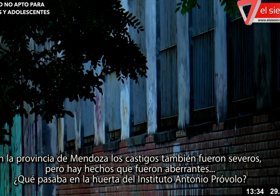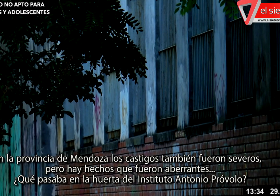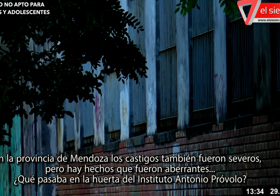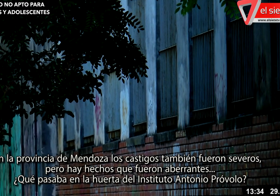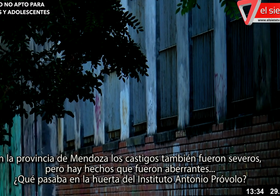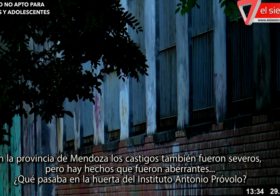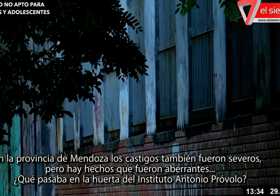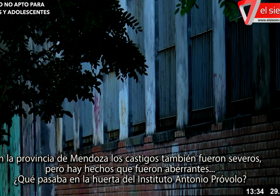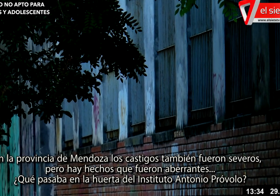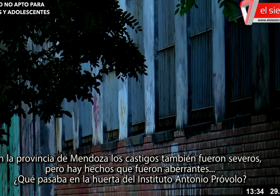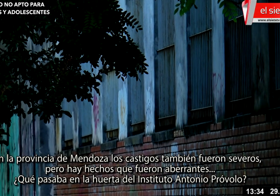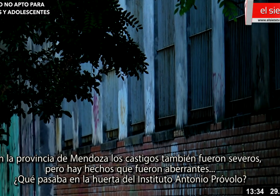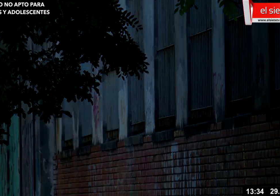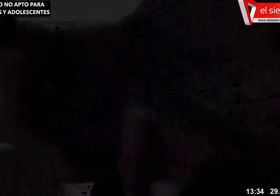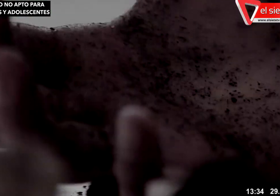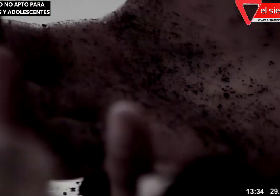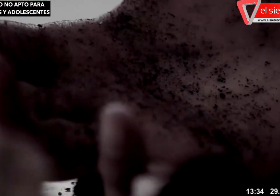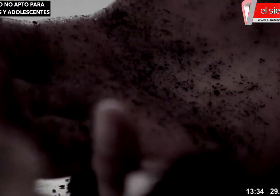huerta del Instituto Antonio Próvulo?